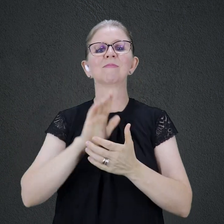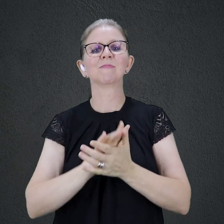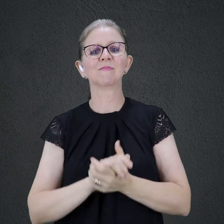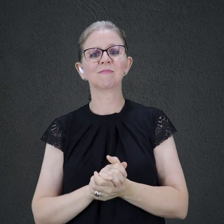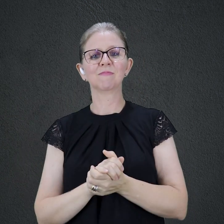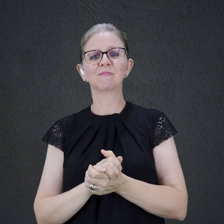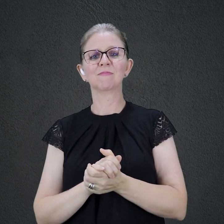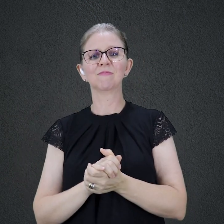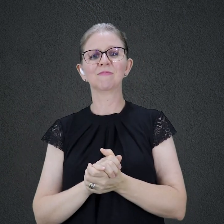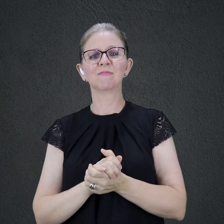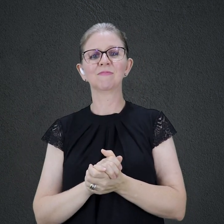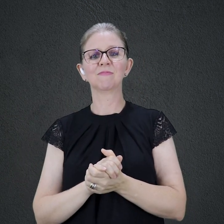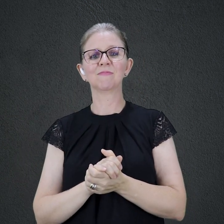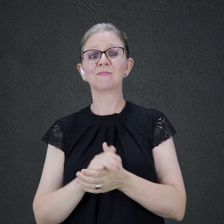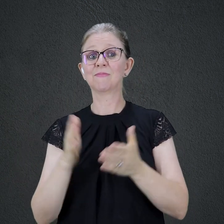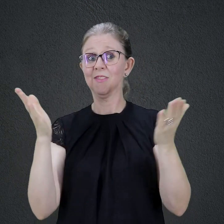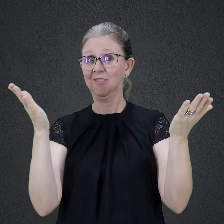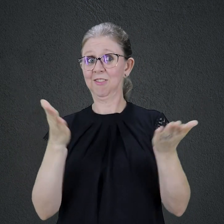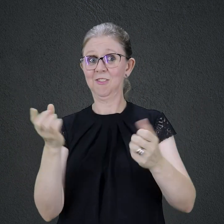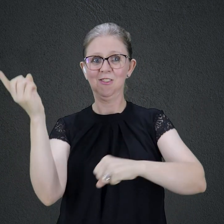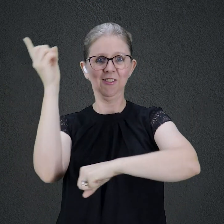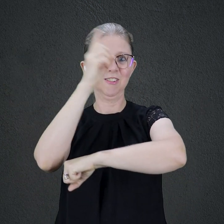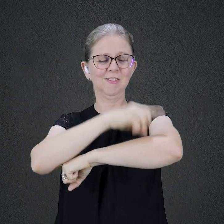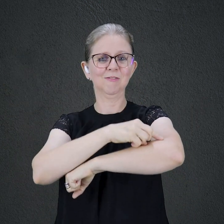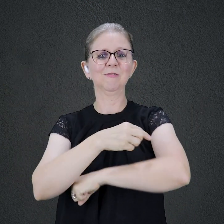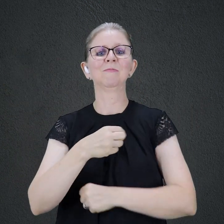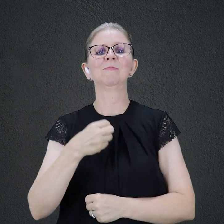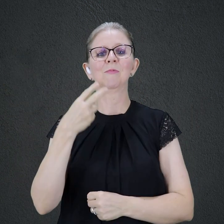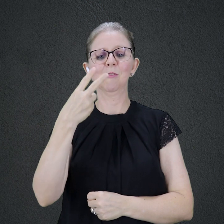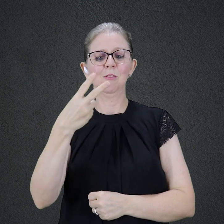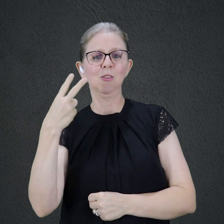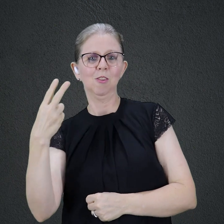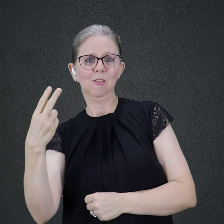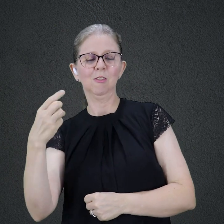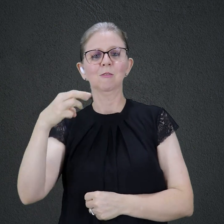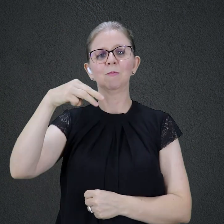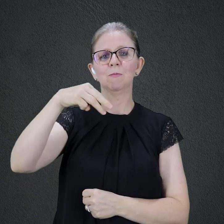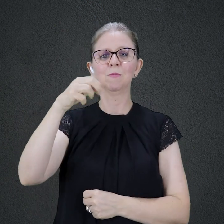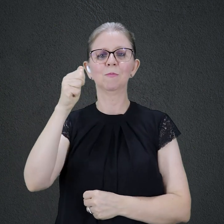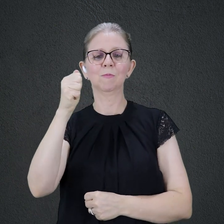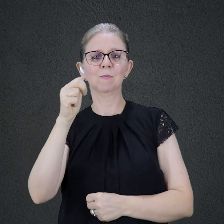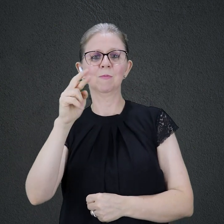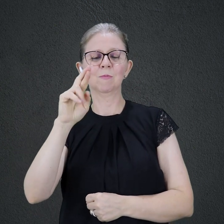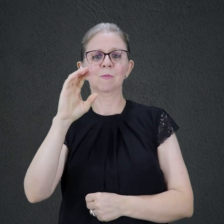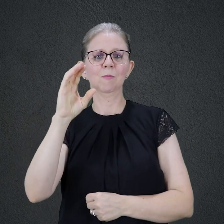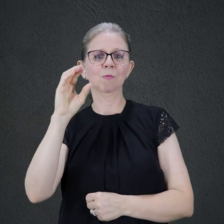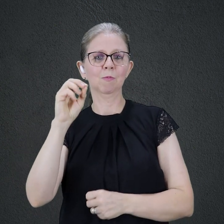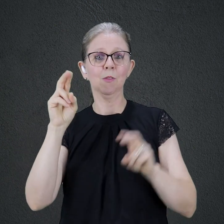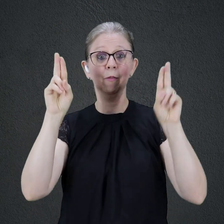Hoje é 22 de março. O título de hoje é Determinação.